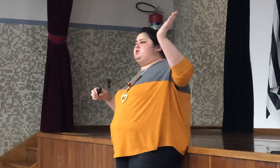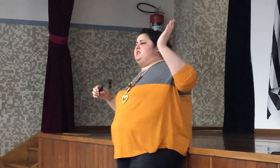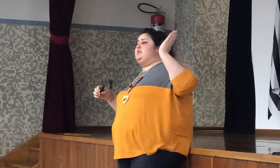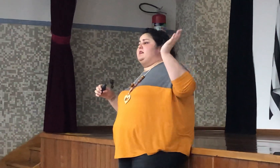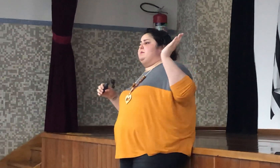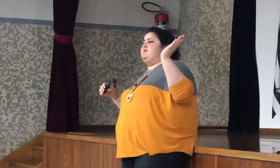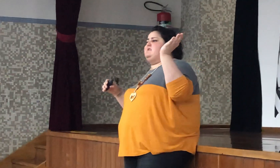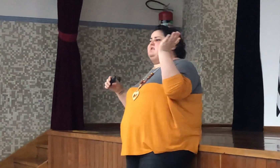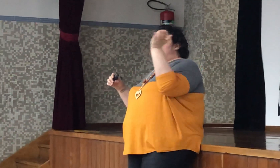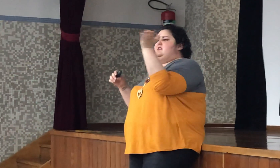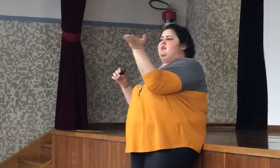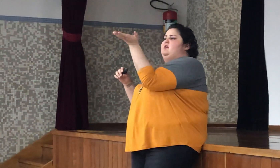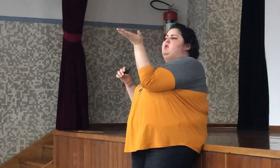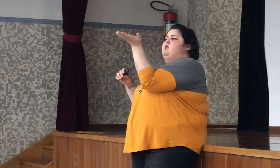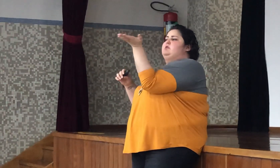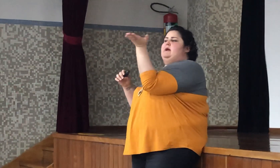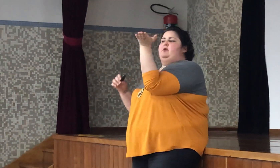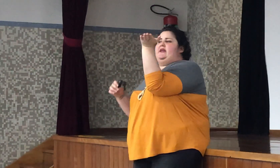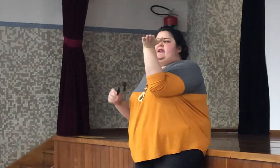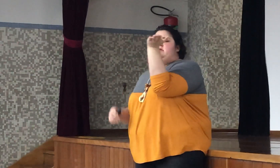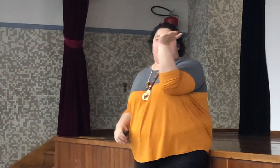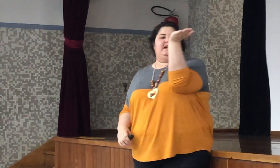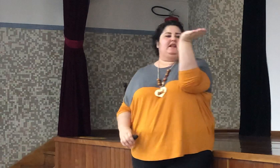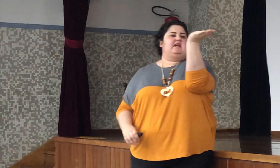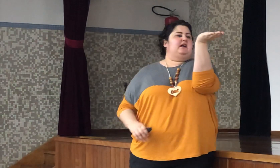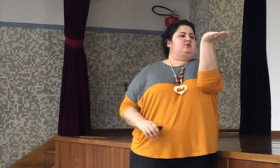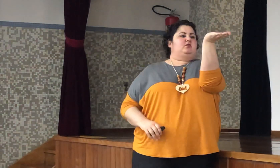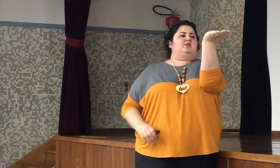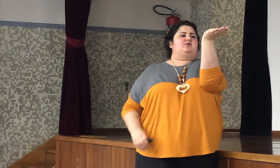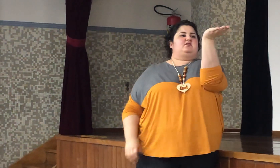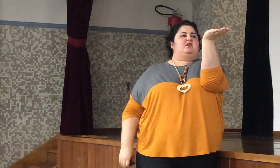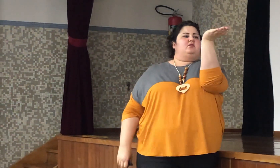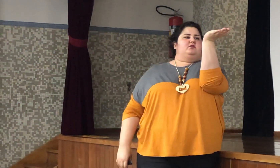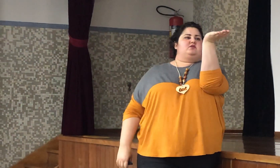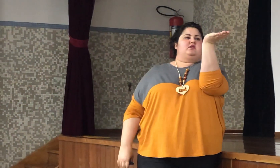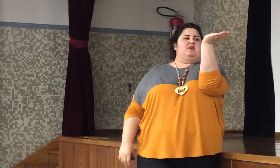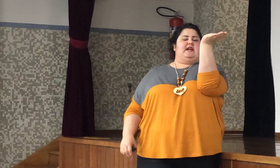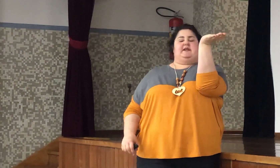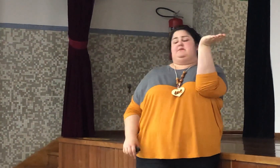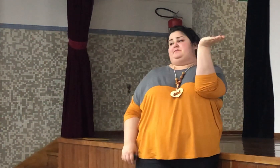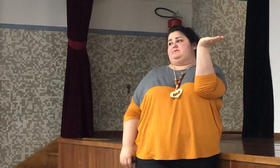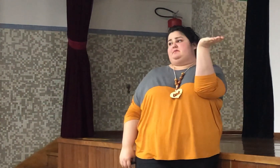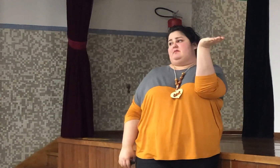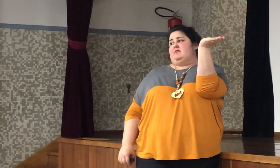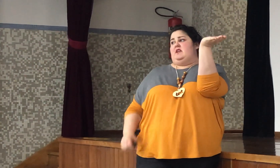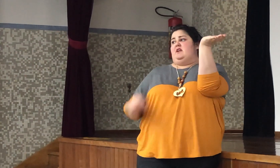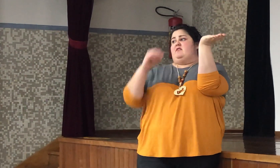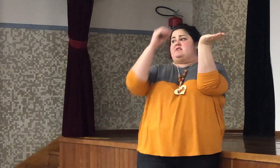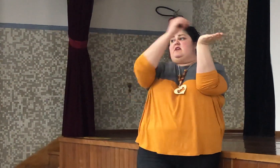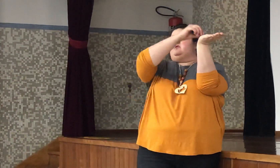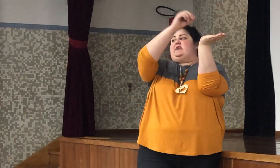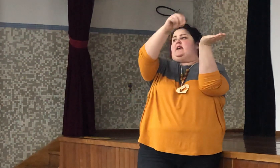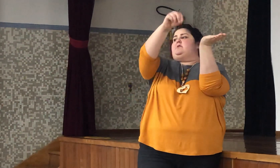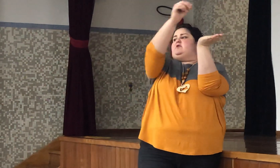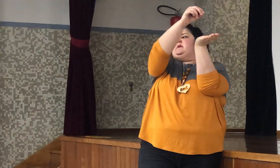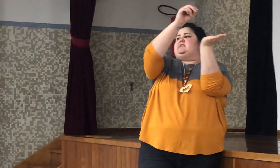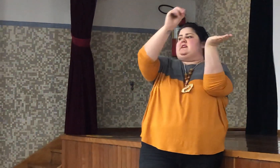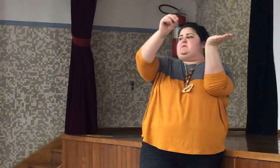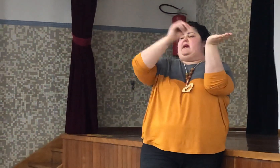de damas com o tabuleiro bem aqui na altura do seu olhar. Você consegue movimentar as